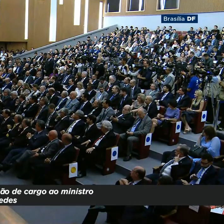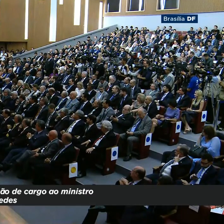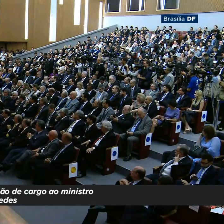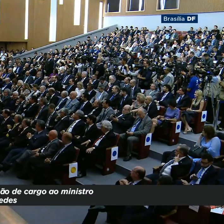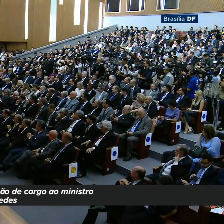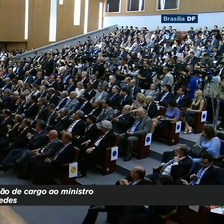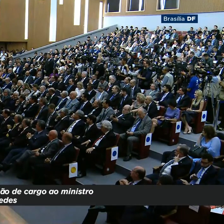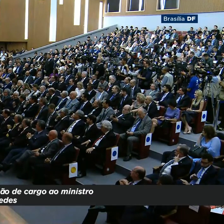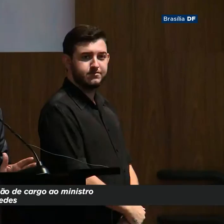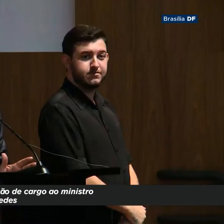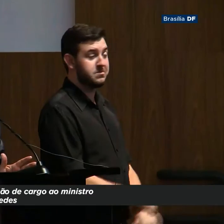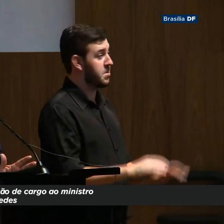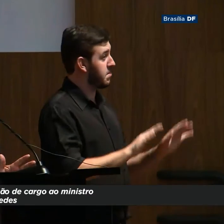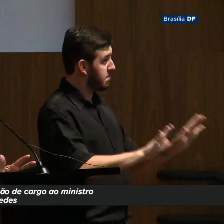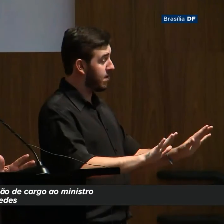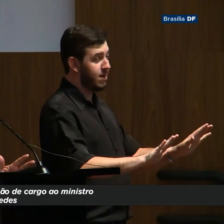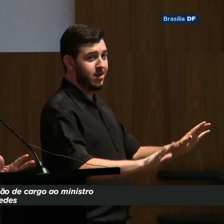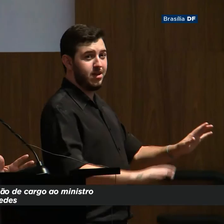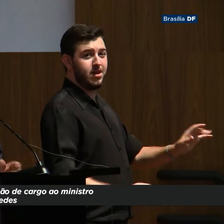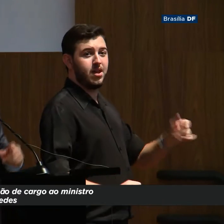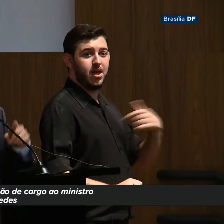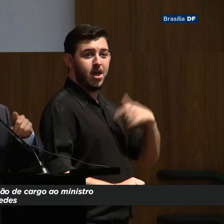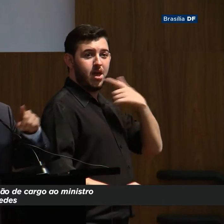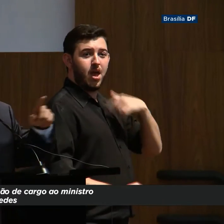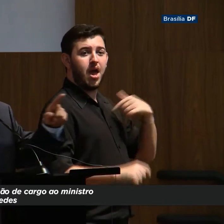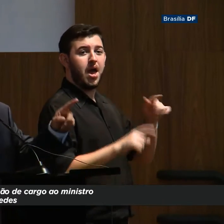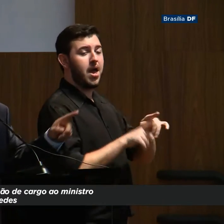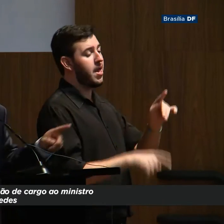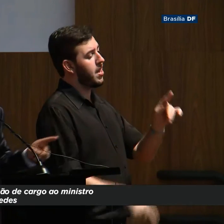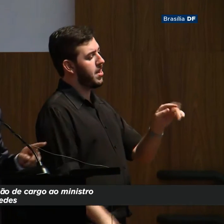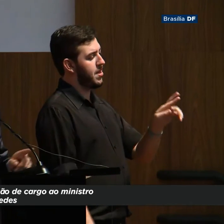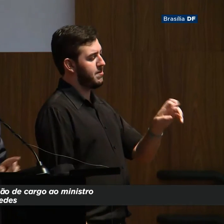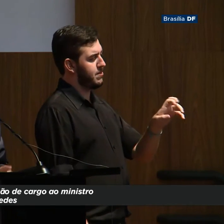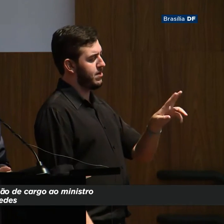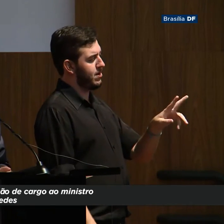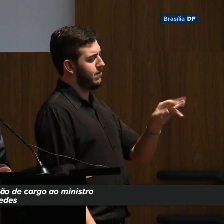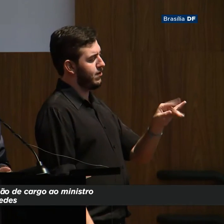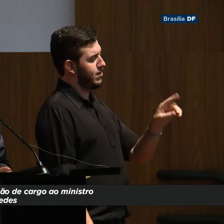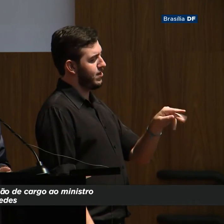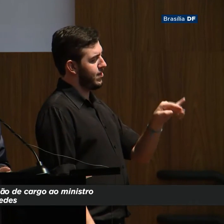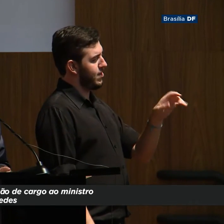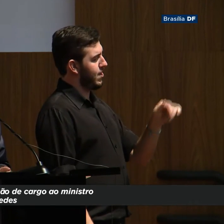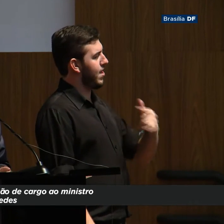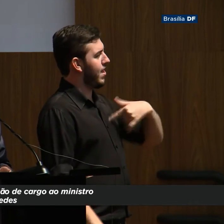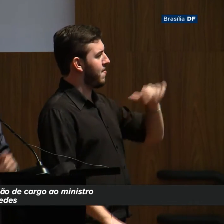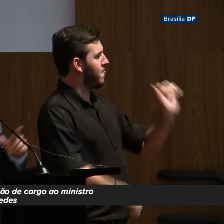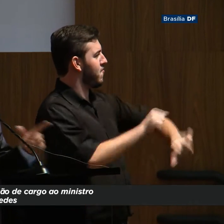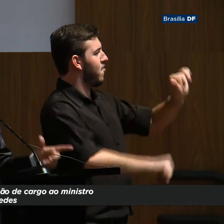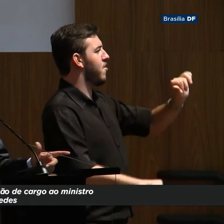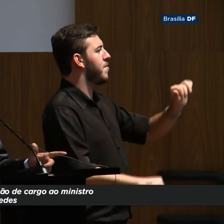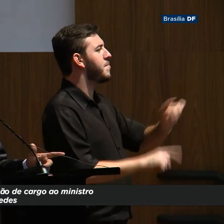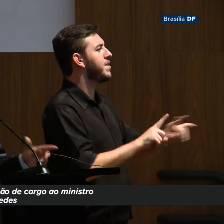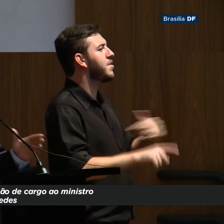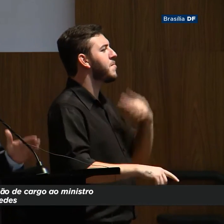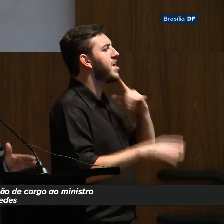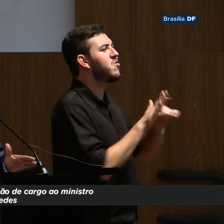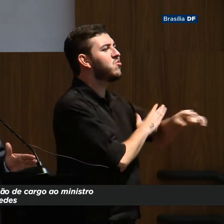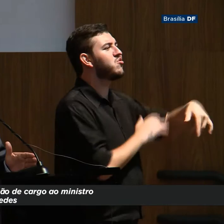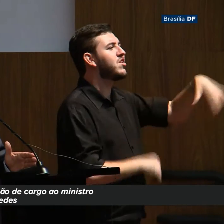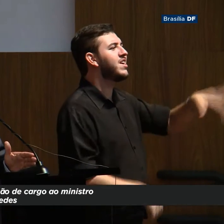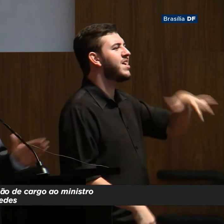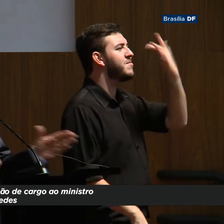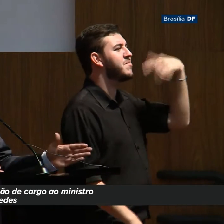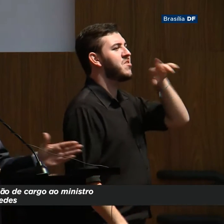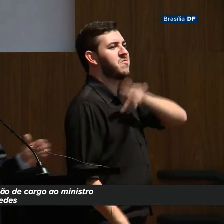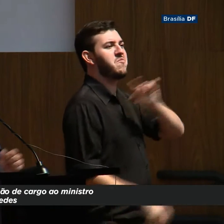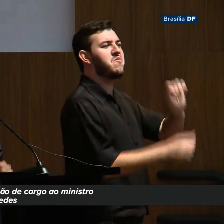nós vamos ter que fazer uma reforma da Previdência. Quem faz? Nós. A opinião pública que votou